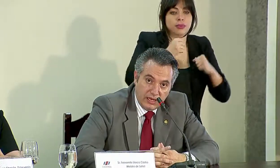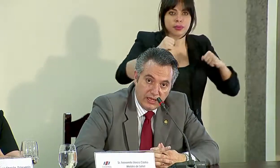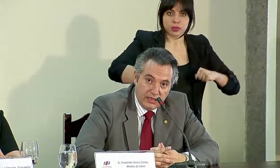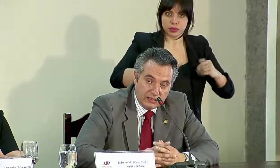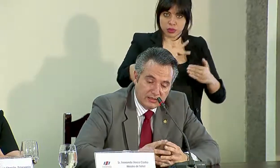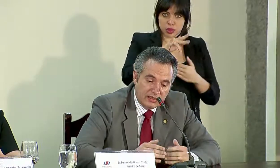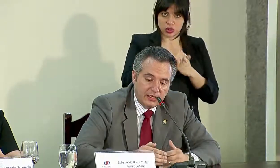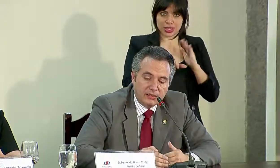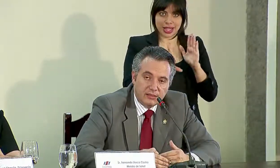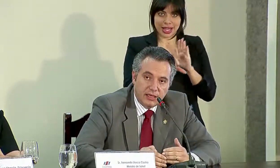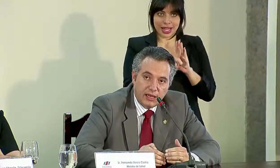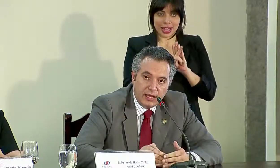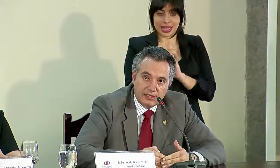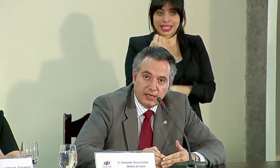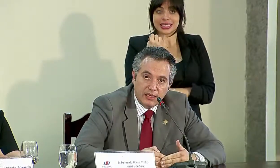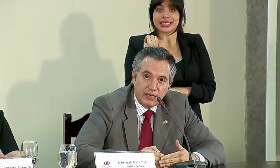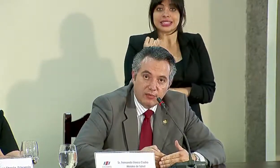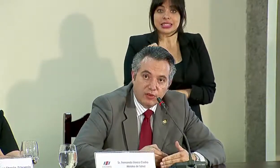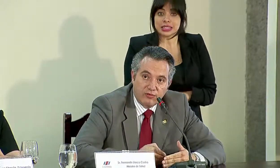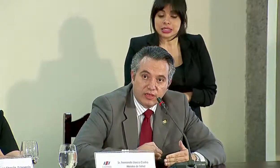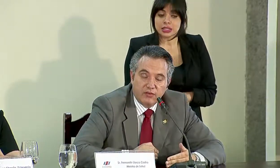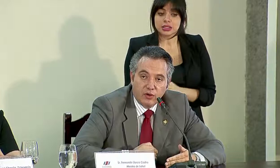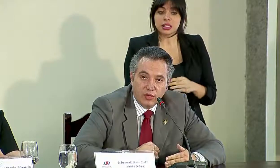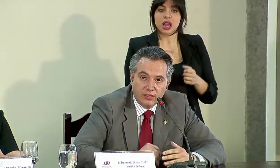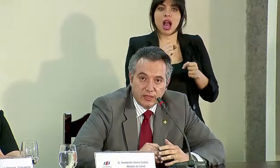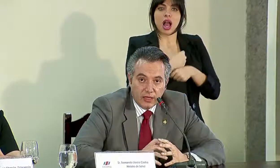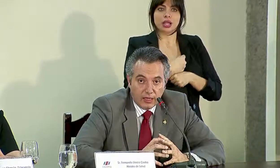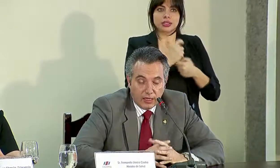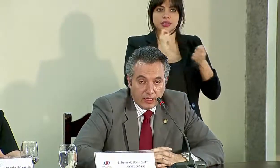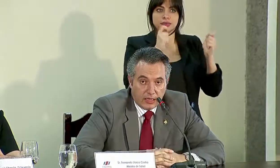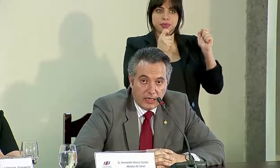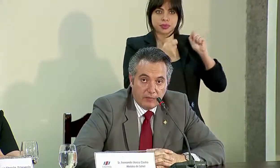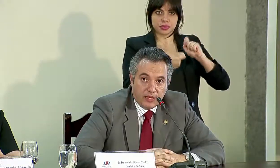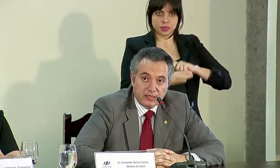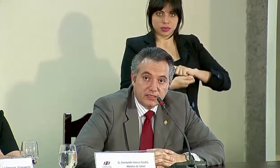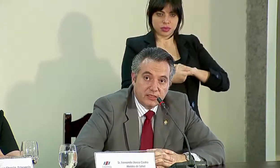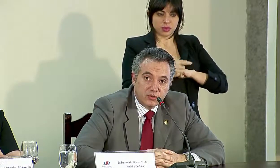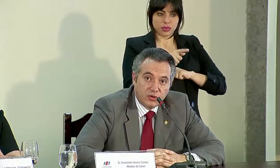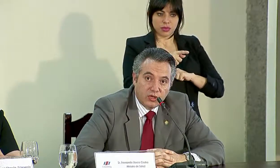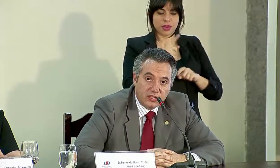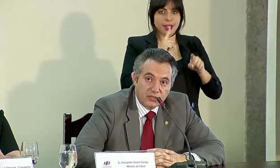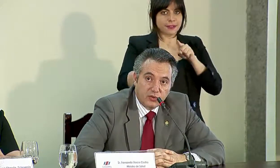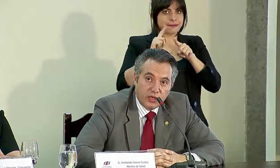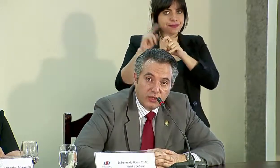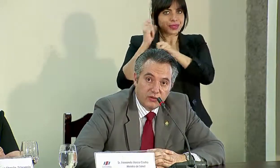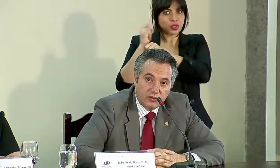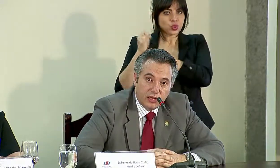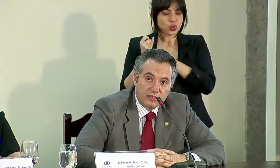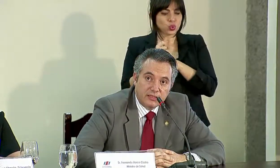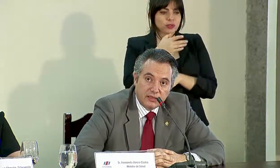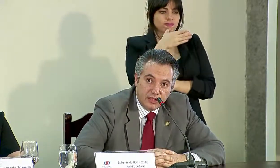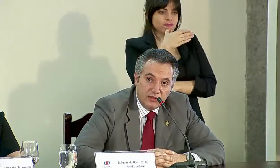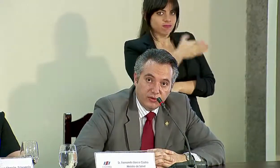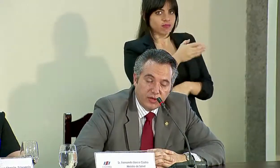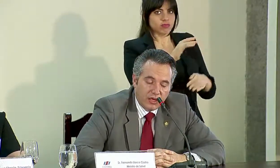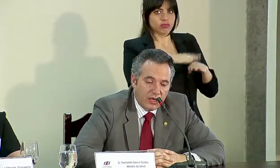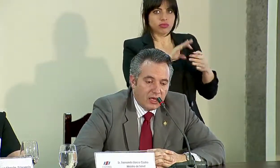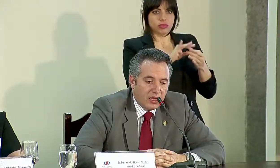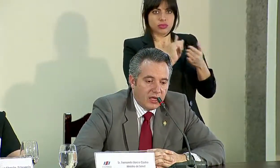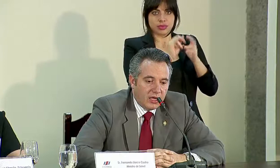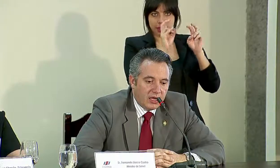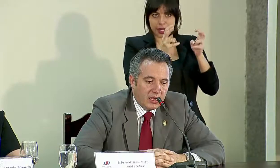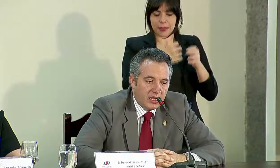de ley si se le hacen las modificaciones que varias instituciones han sugerido en ese sentido.